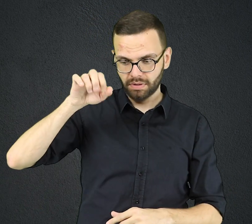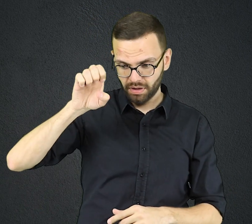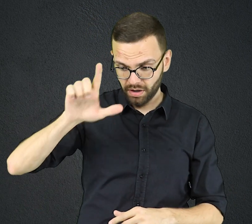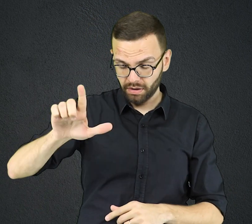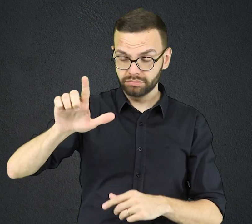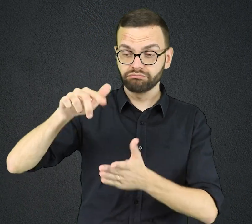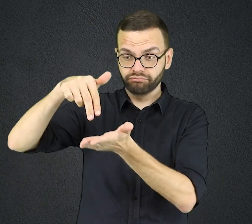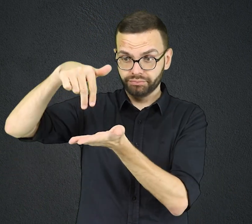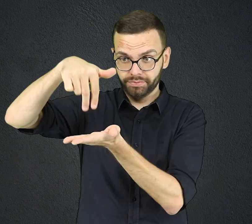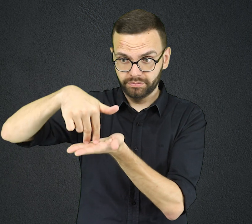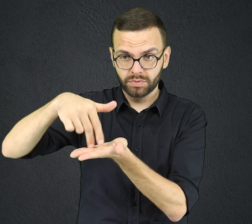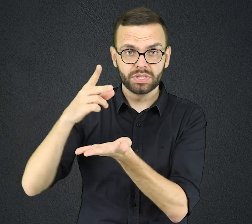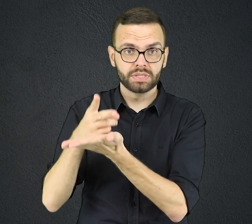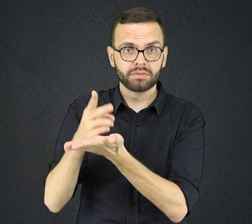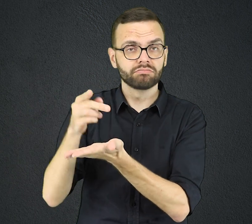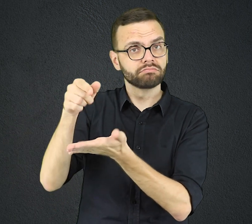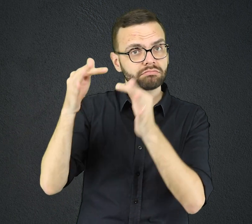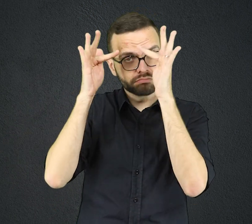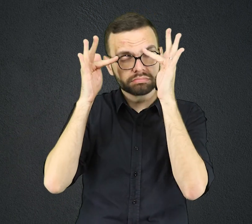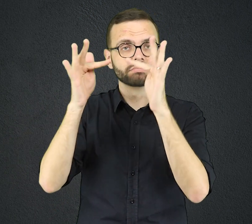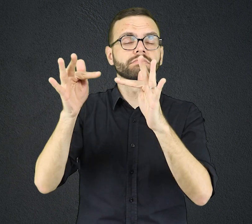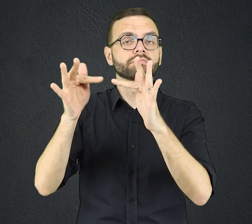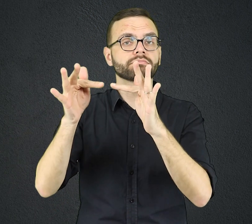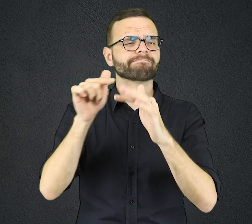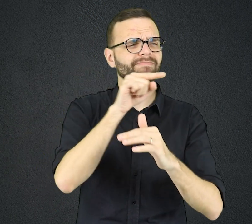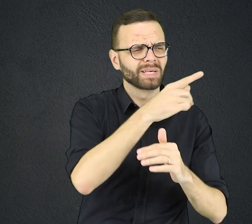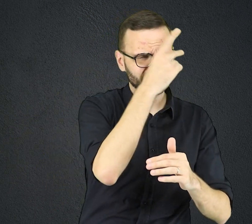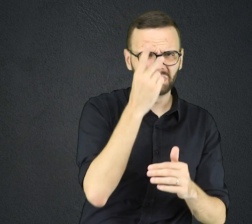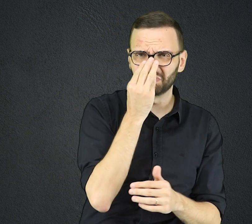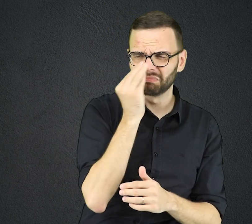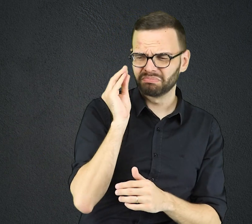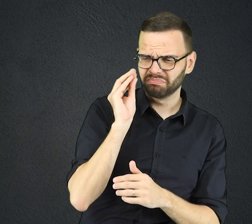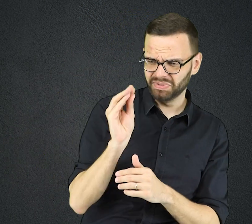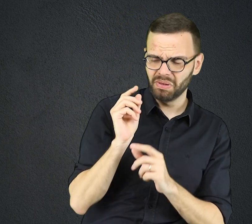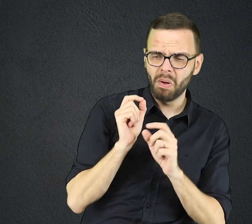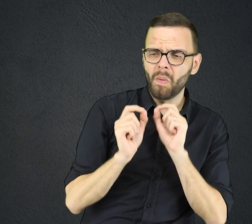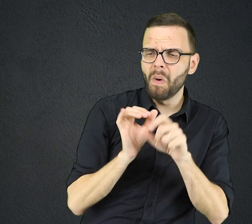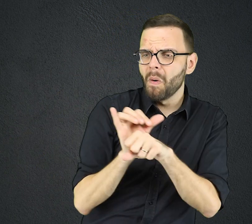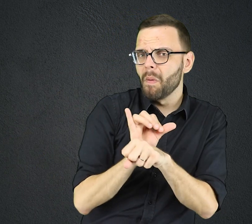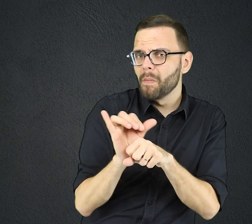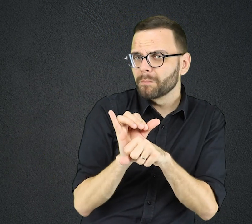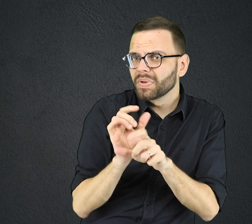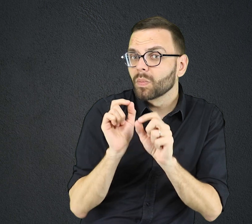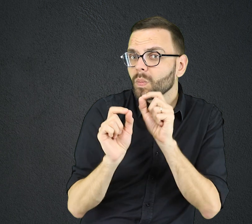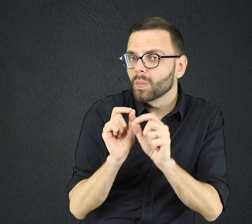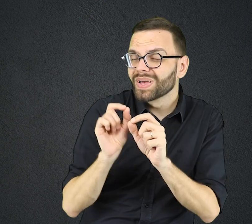A inveja dos outros oficiais levou a uma conspiração na qual Daniel acabou condenado.